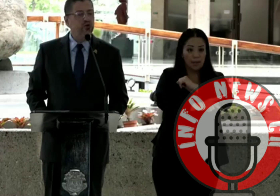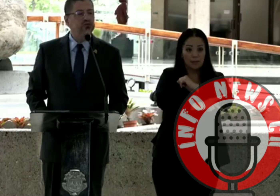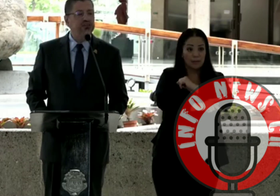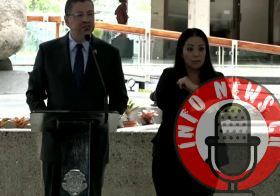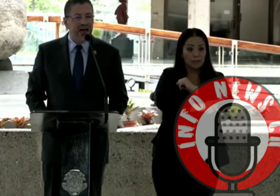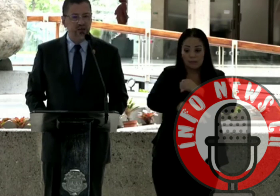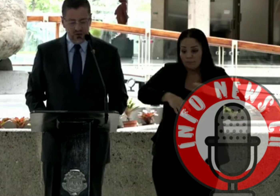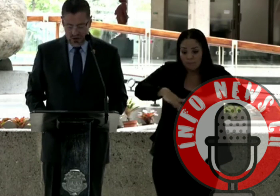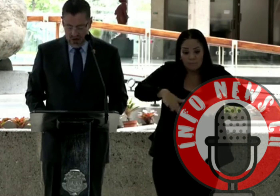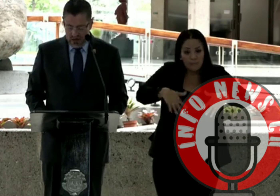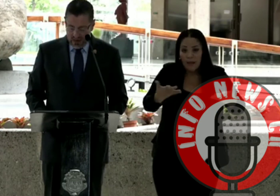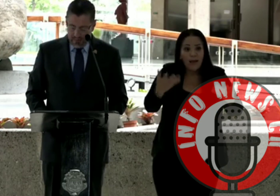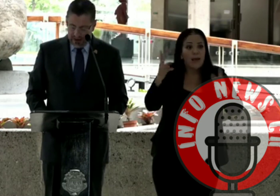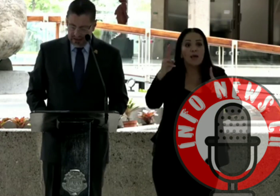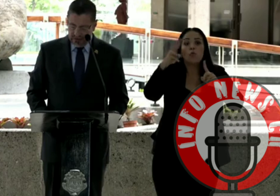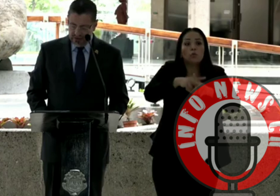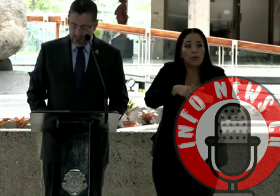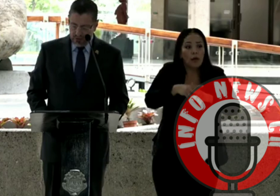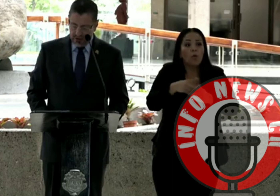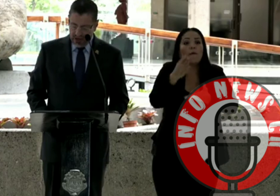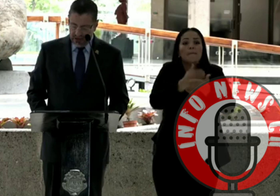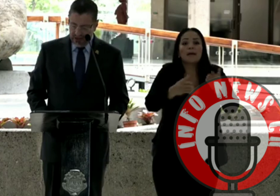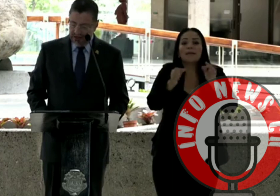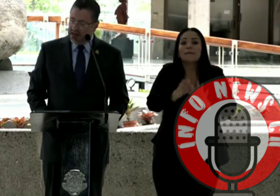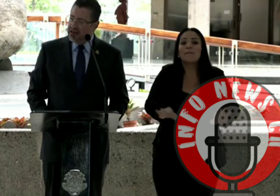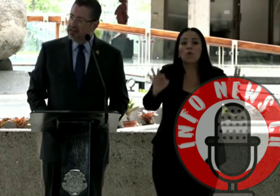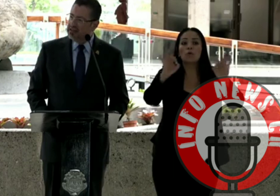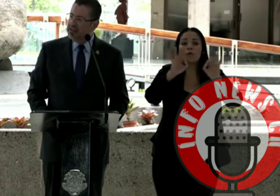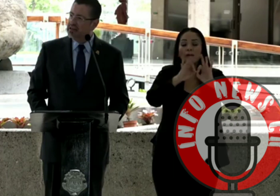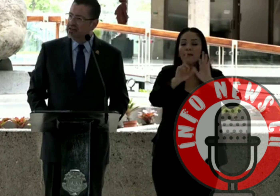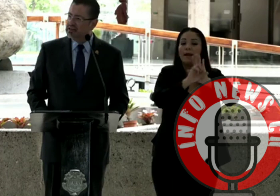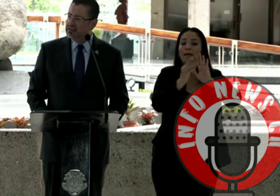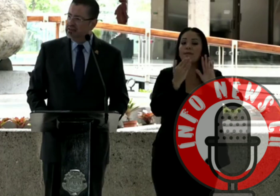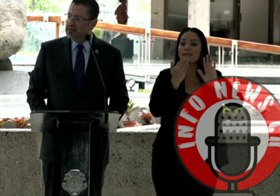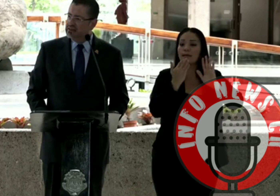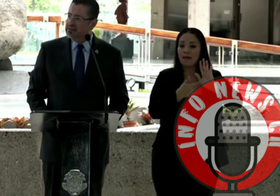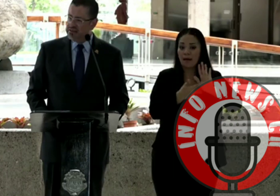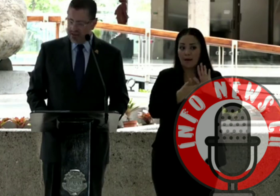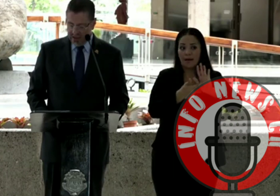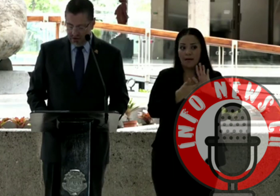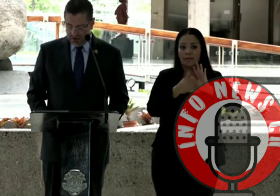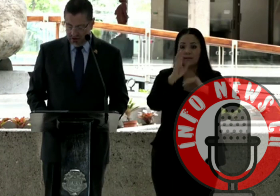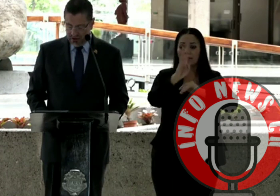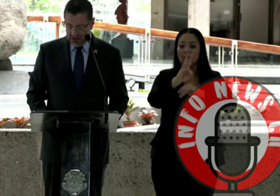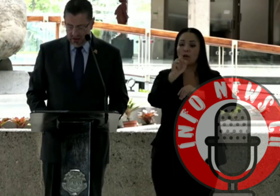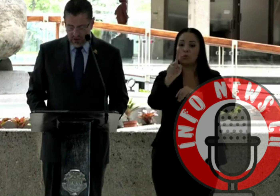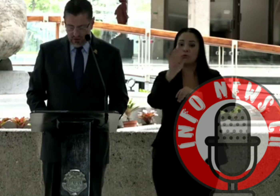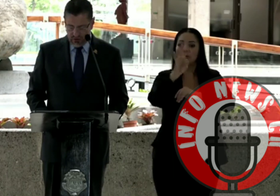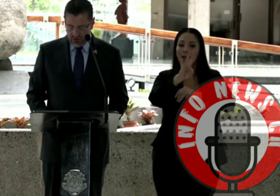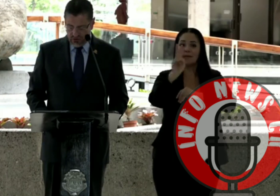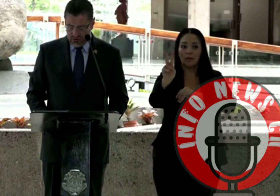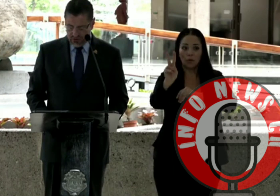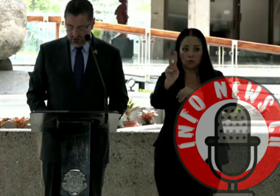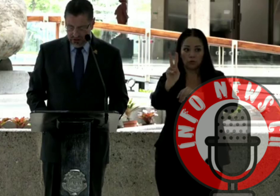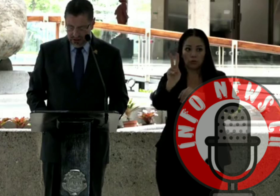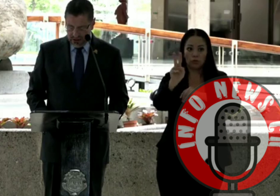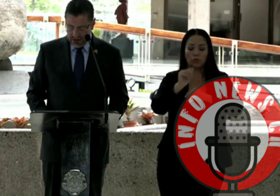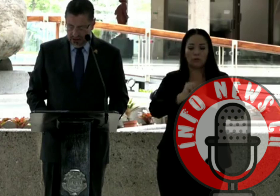ejecutado la parte más importante de la ley indígena 6172,